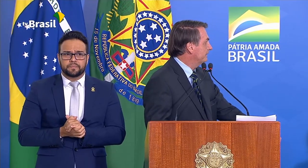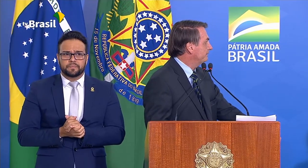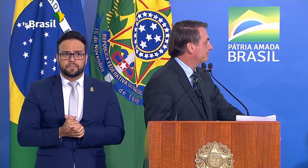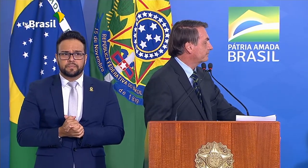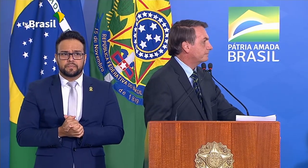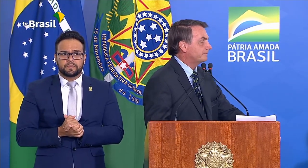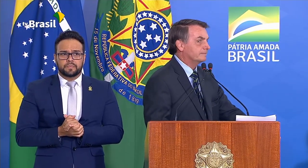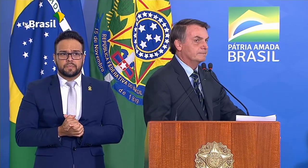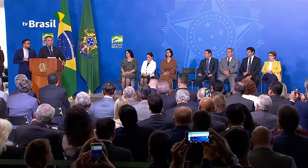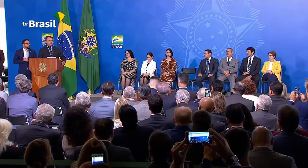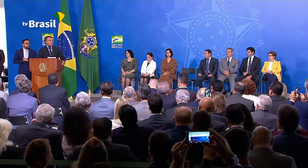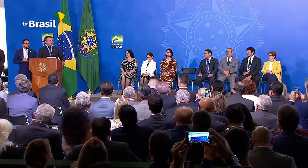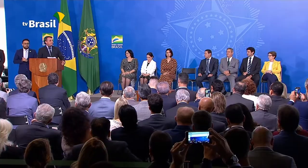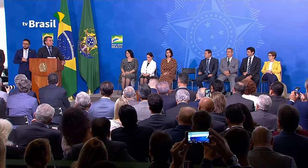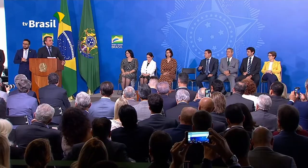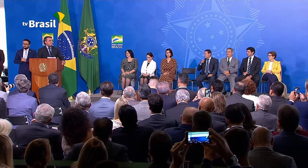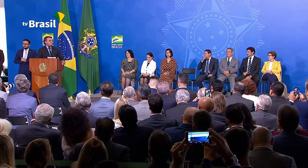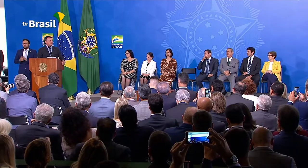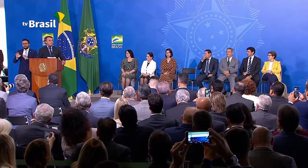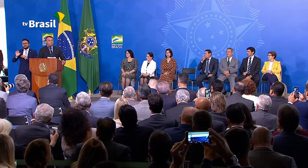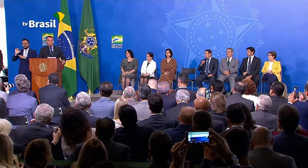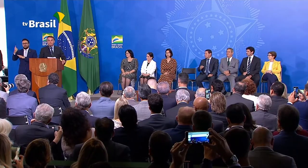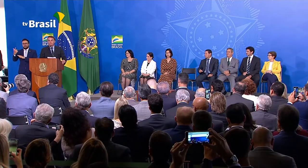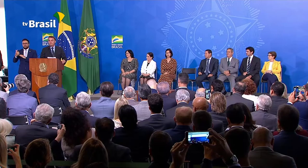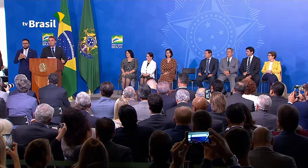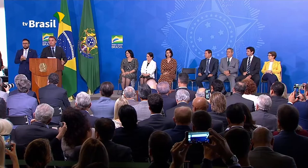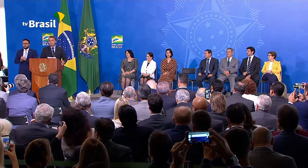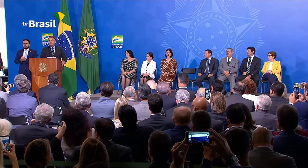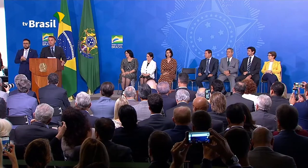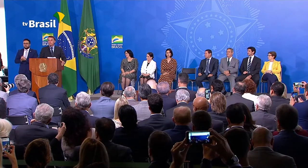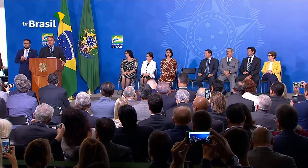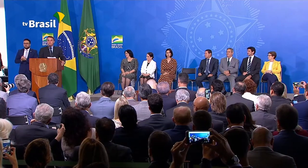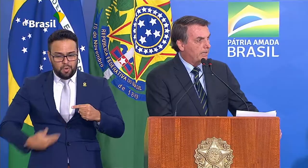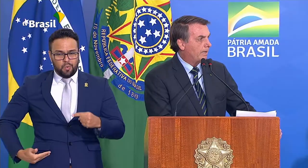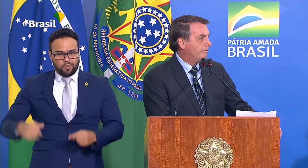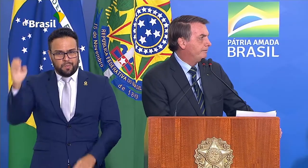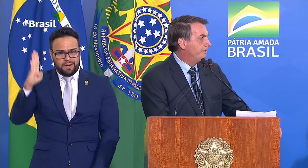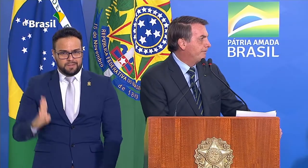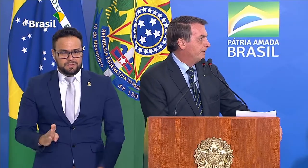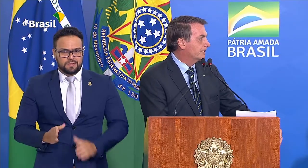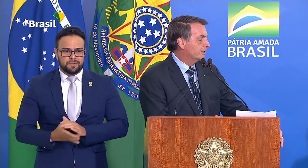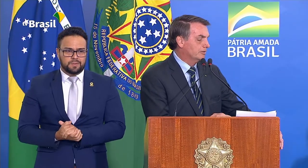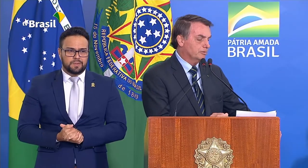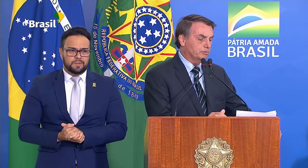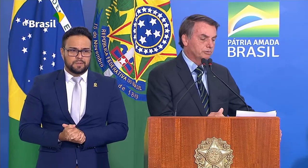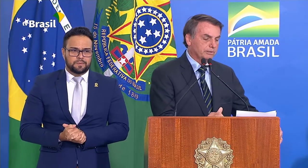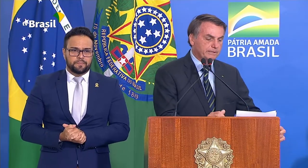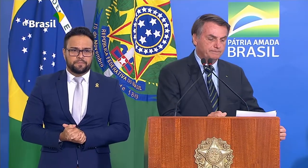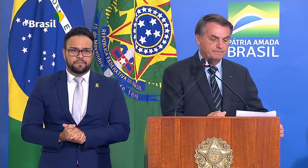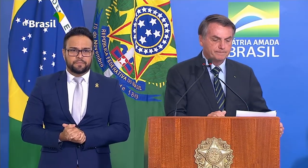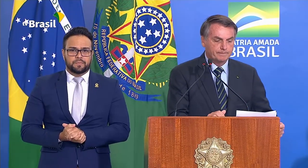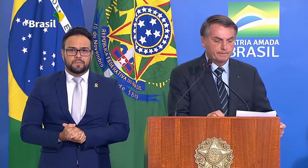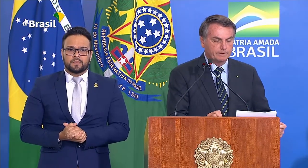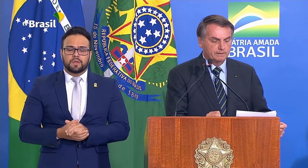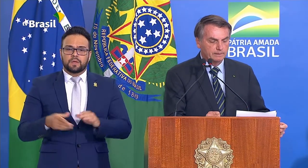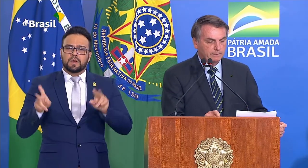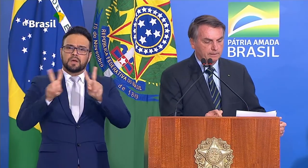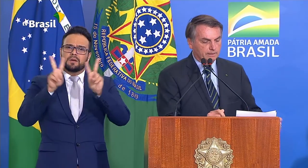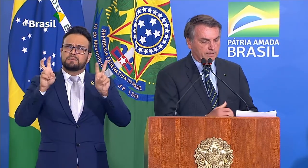valorização da Lei Rouanet e ressaltou a importância da cultura. A definição de cultura